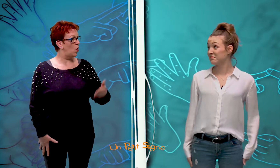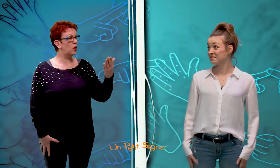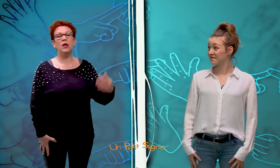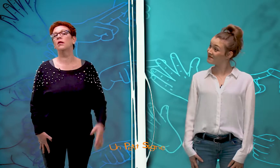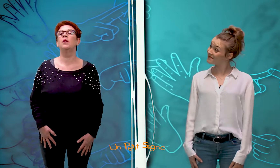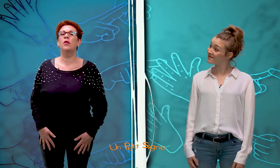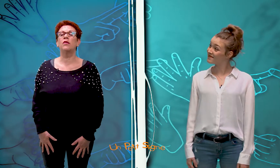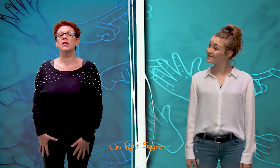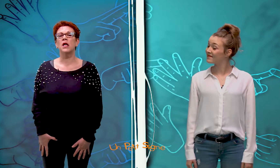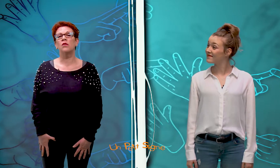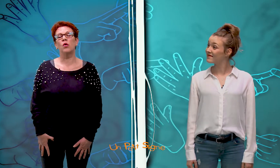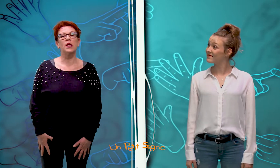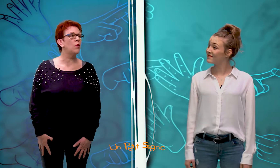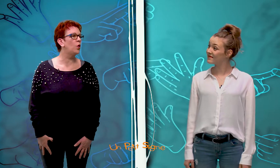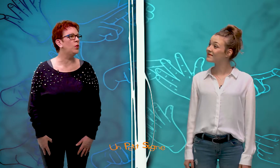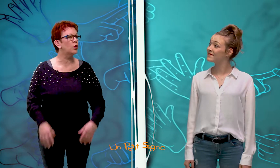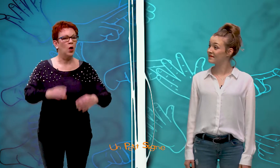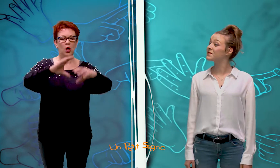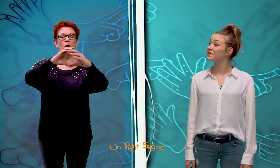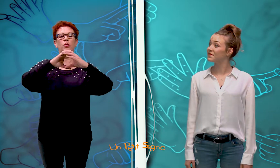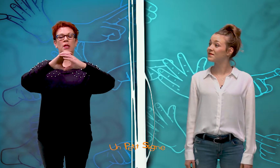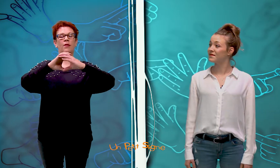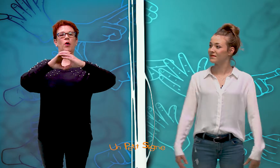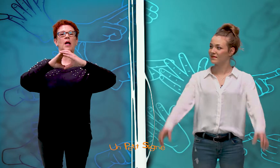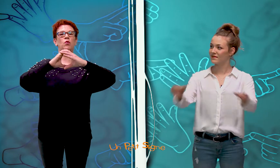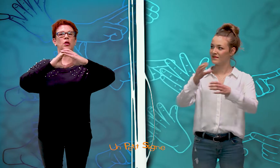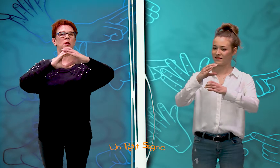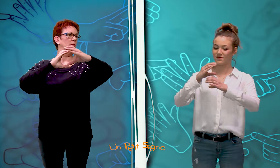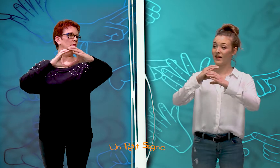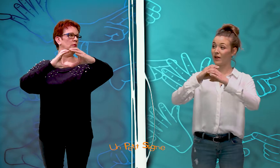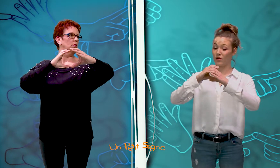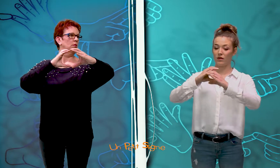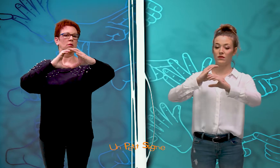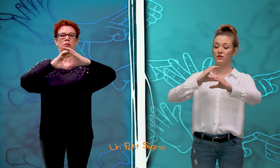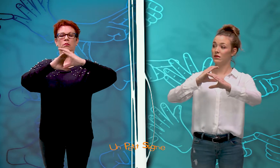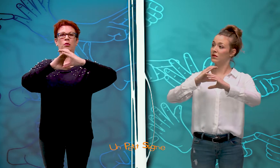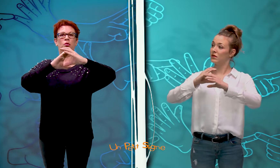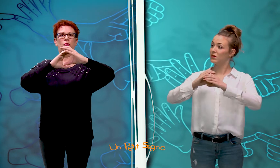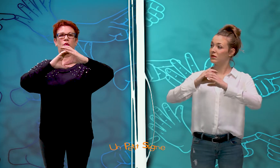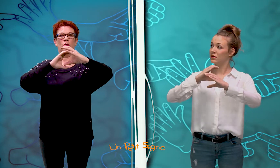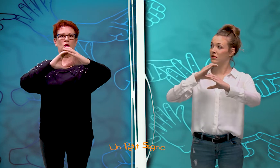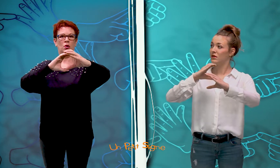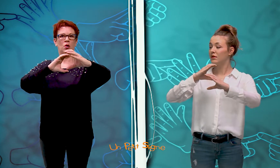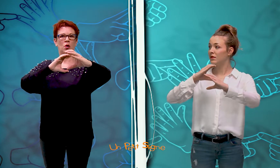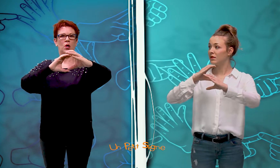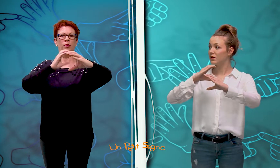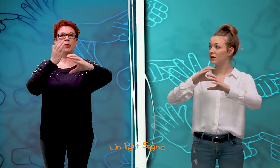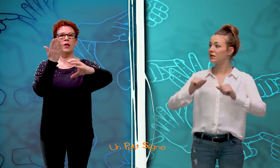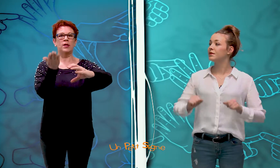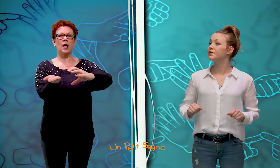Ok, on va voir ça. Donc on a d'abord le bus. Le bus,'est la forme allongée. D'accord. Bus. Puis on a le tram,